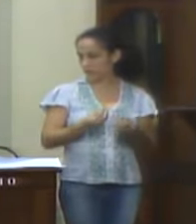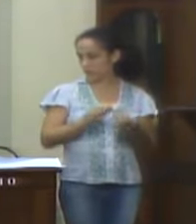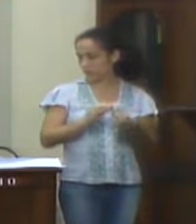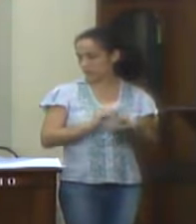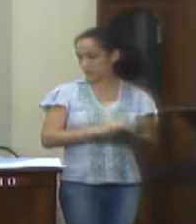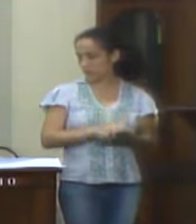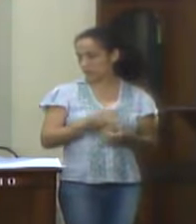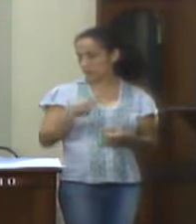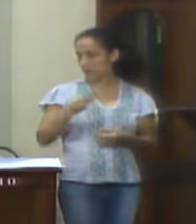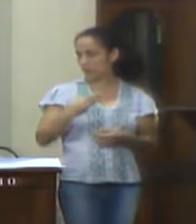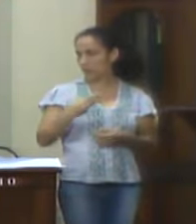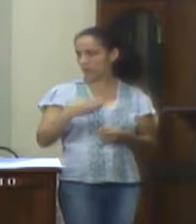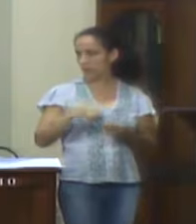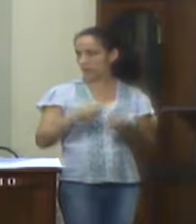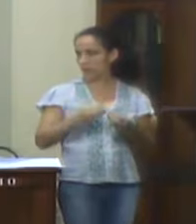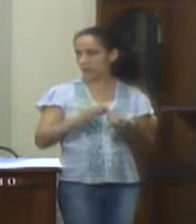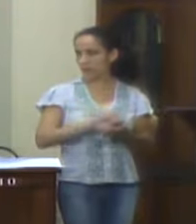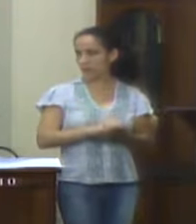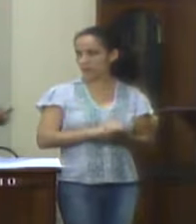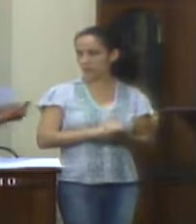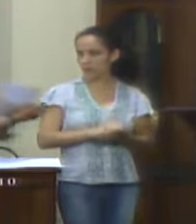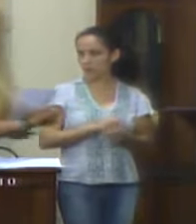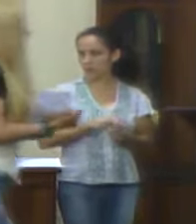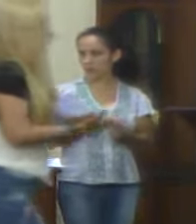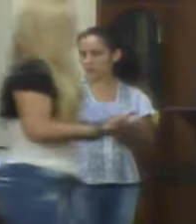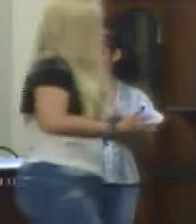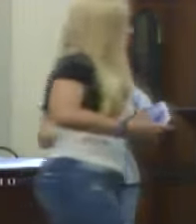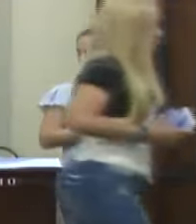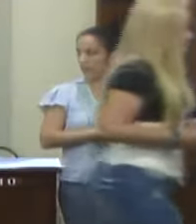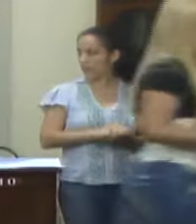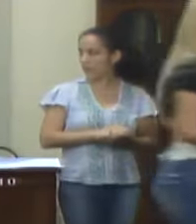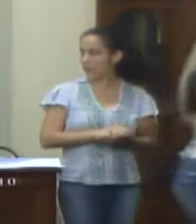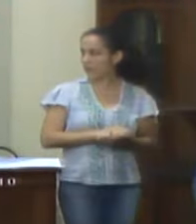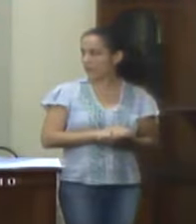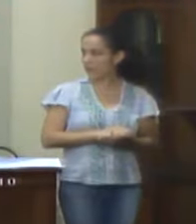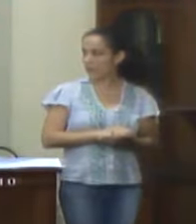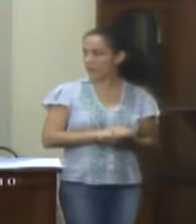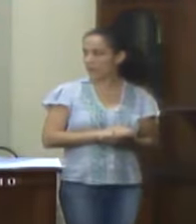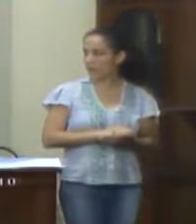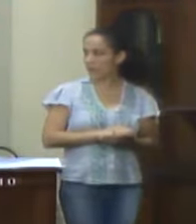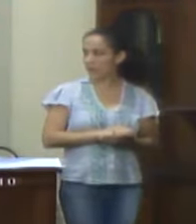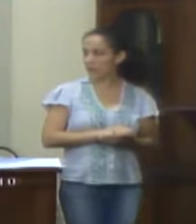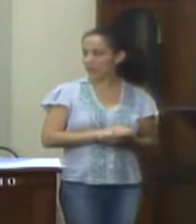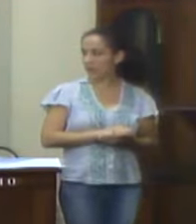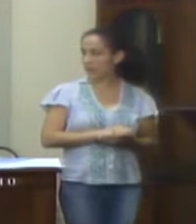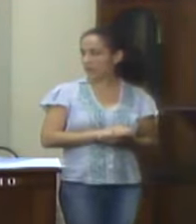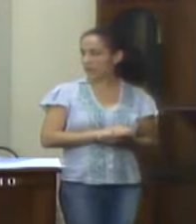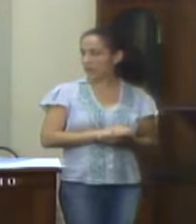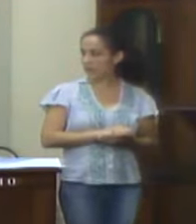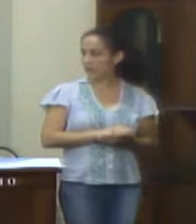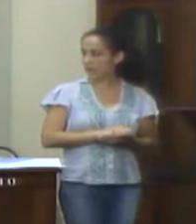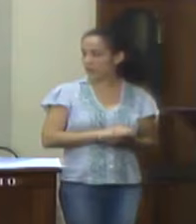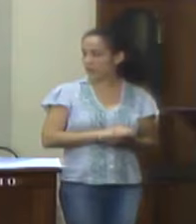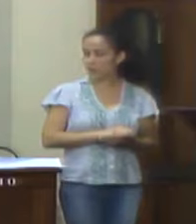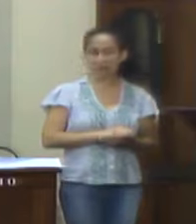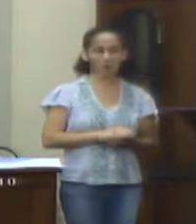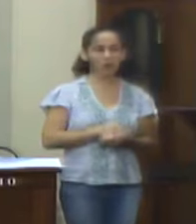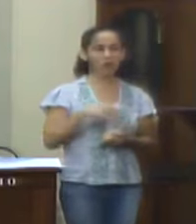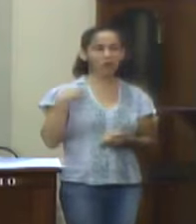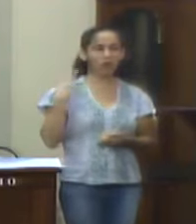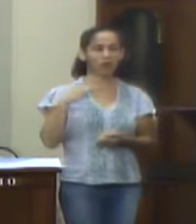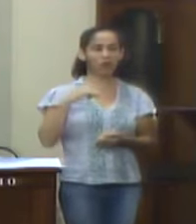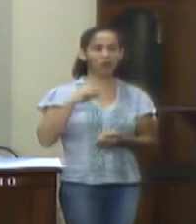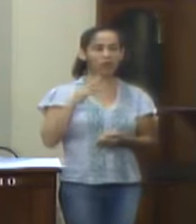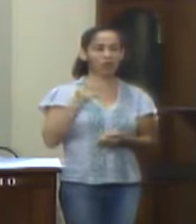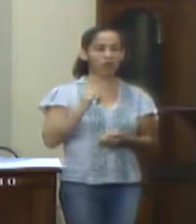no valor de R$ milhões e R 640 mil pela ordem. A vereadora Michele